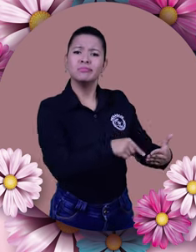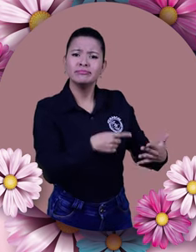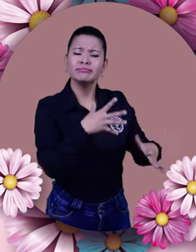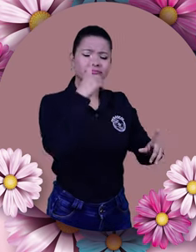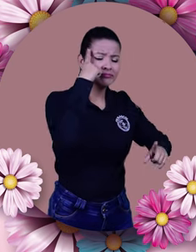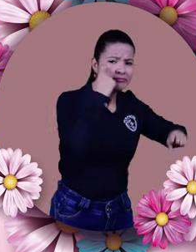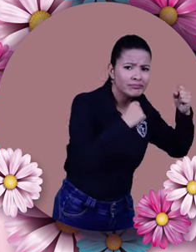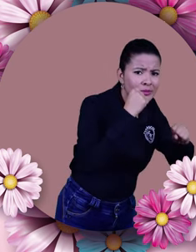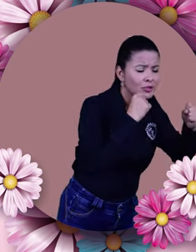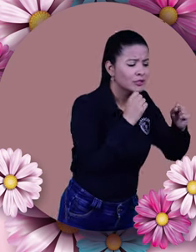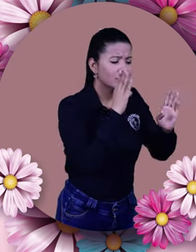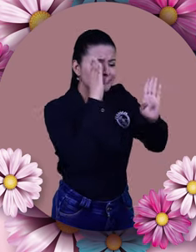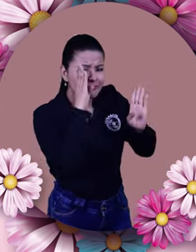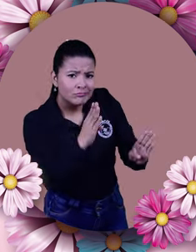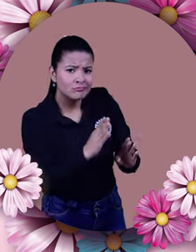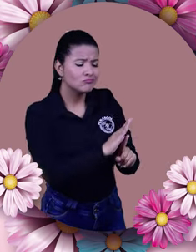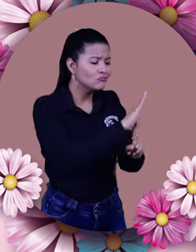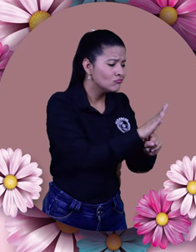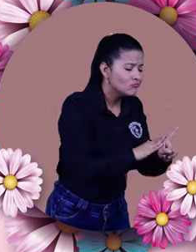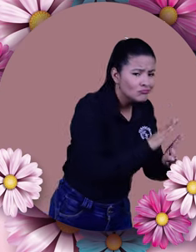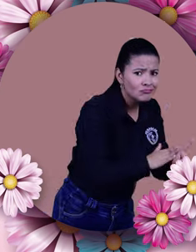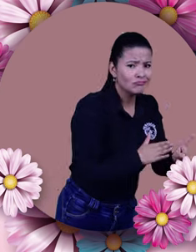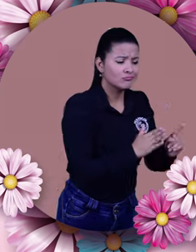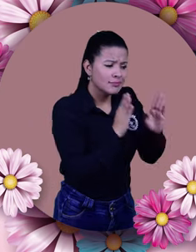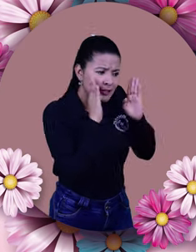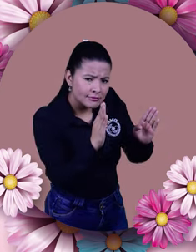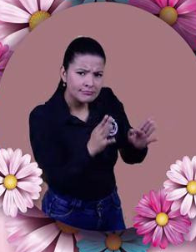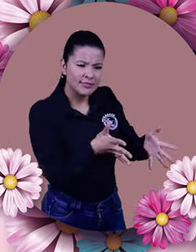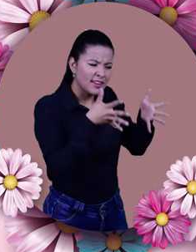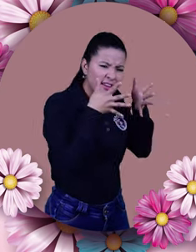del cuidado de sus hijos. Siempre están allí con ellos.